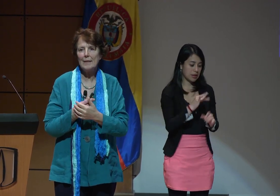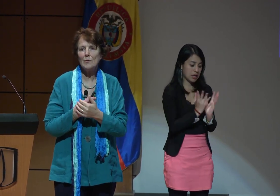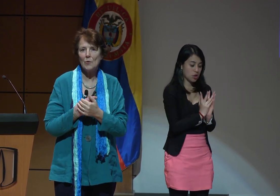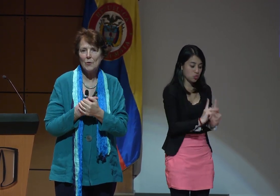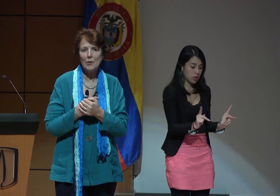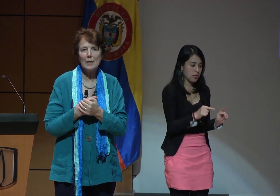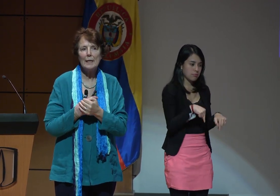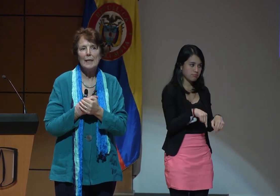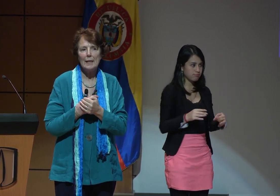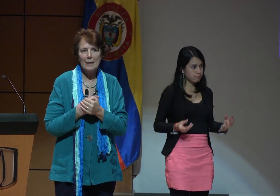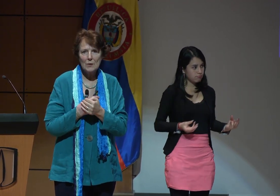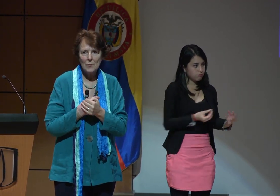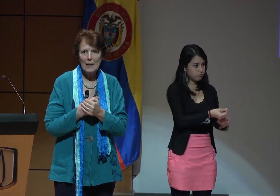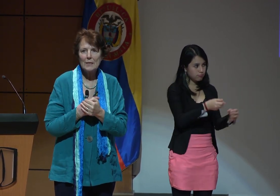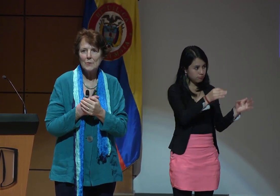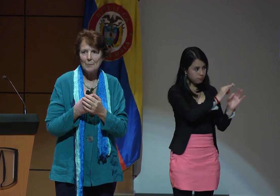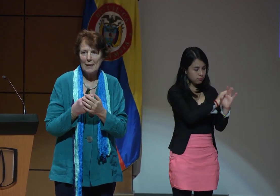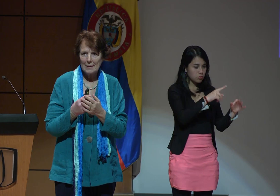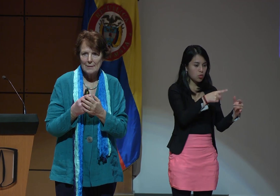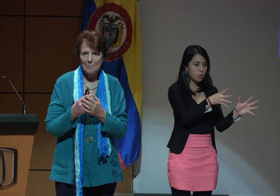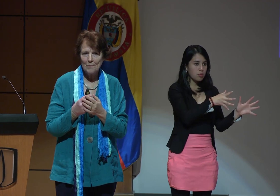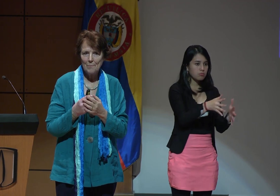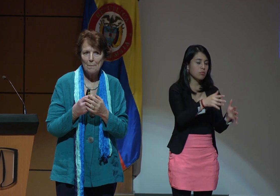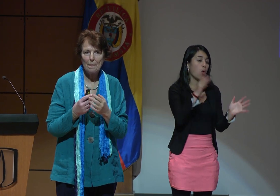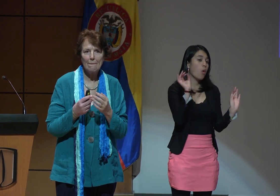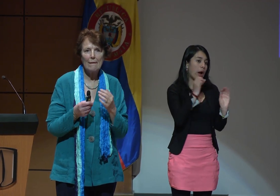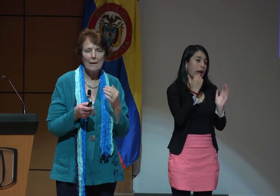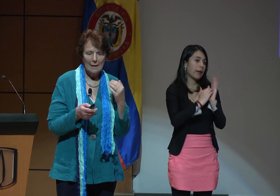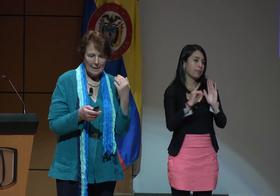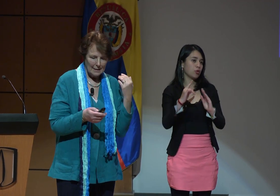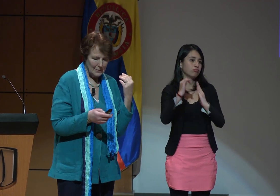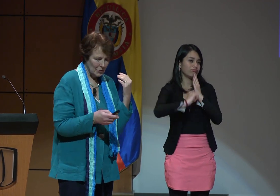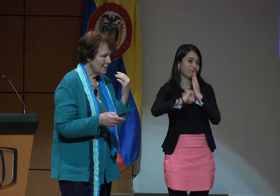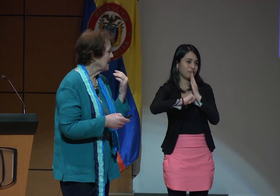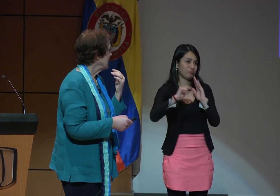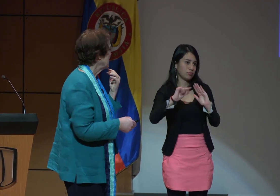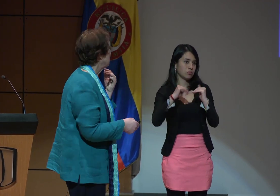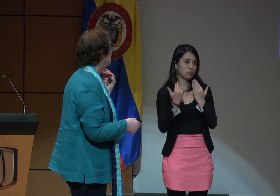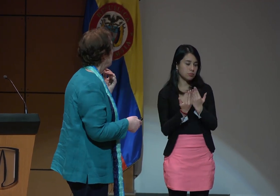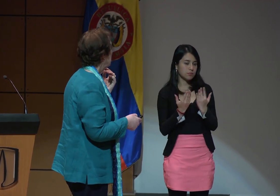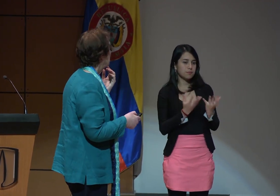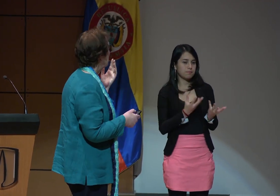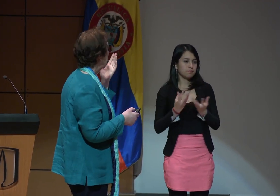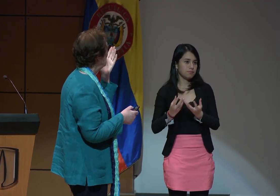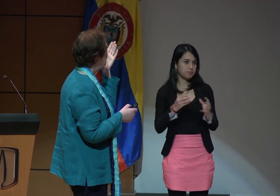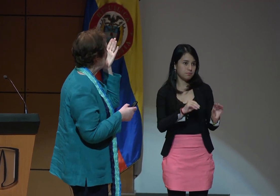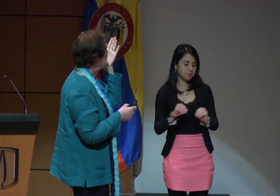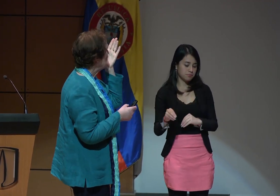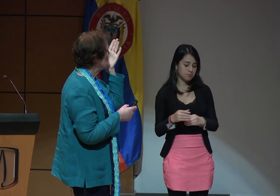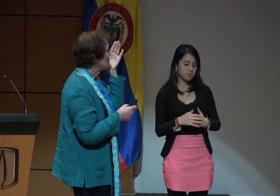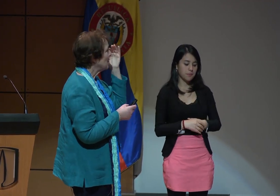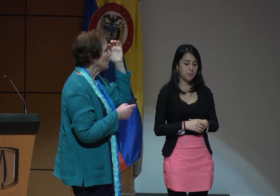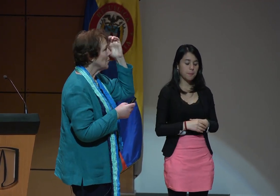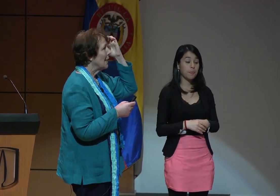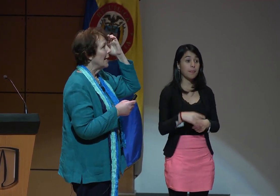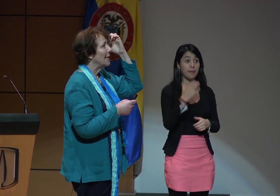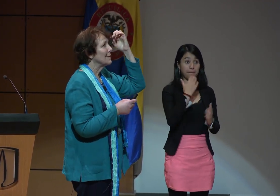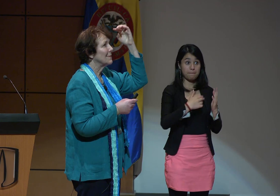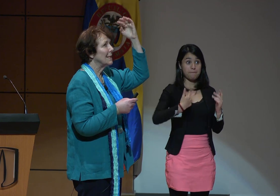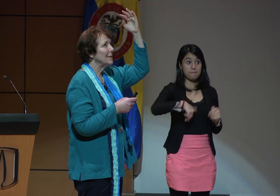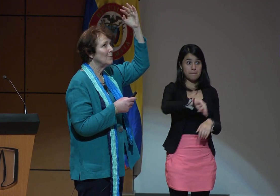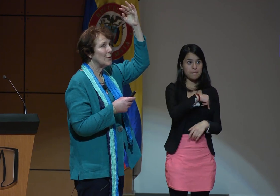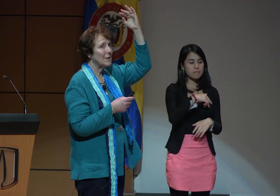enseñan hoy en escuelas normales. Entonces, para nosotros